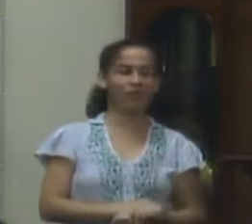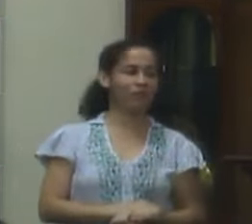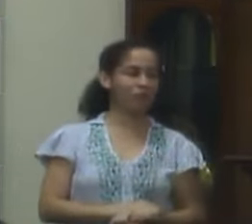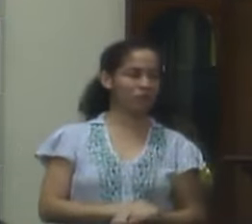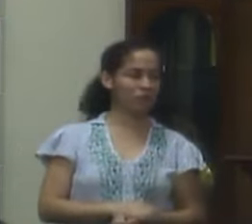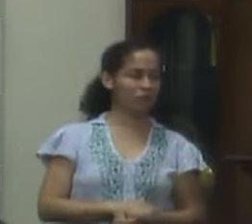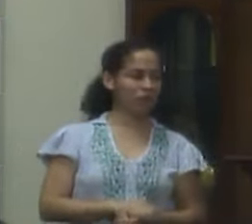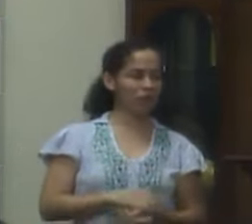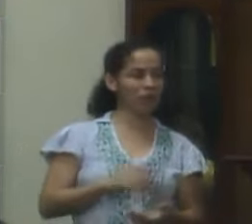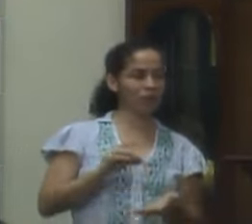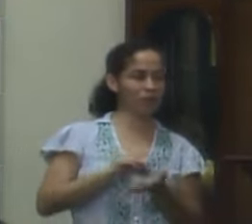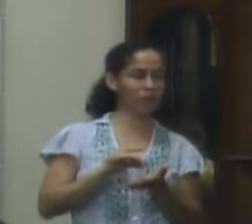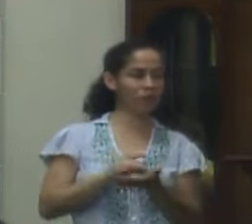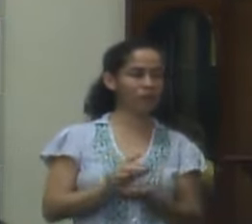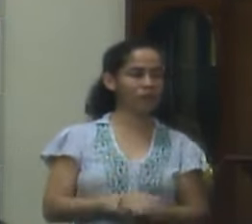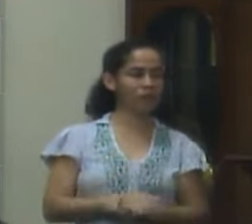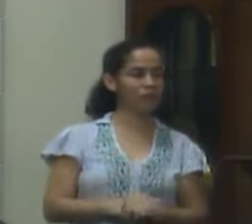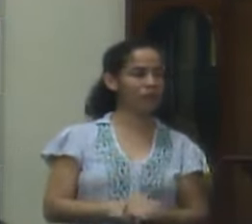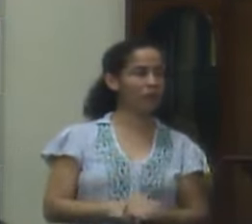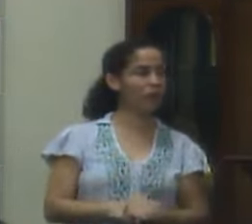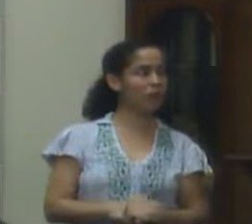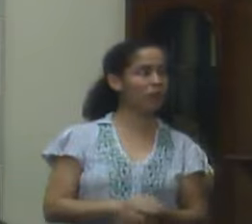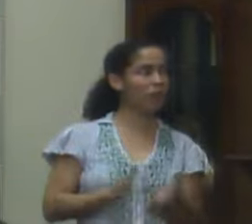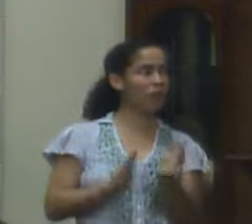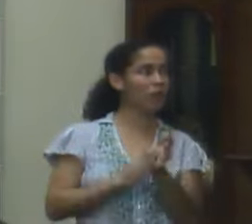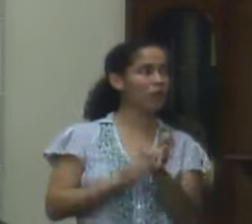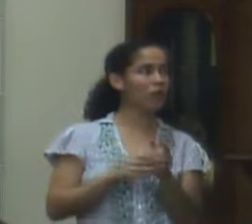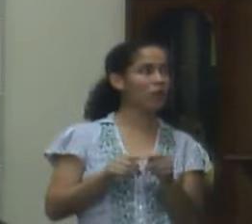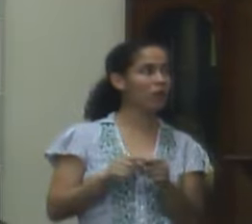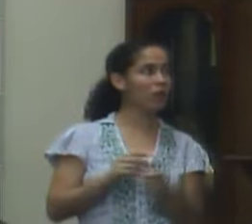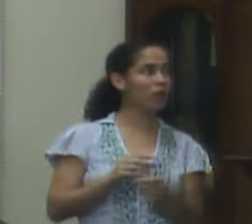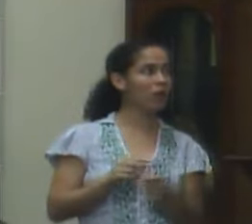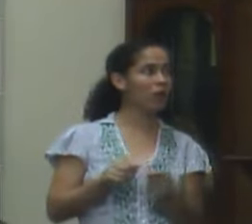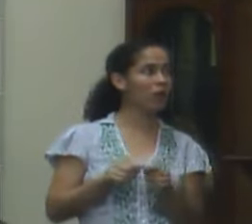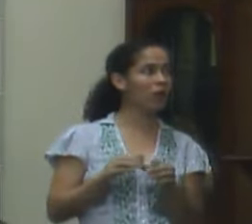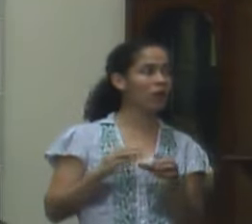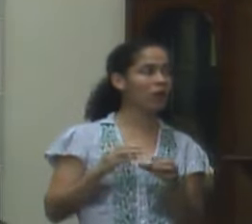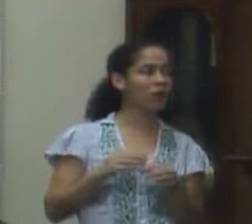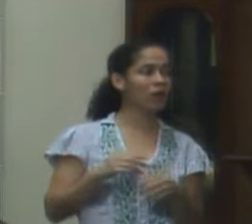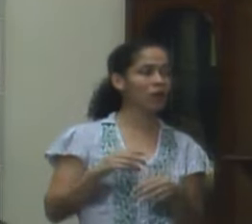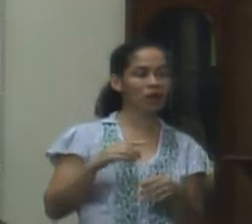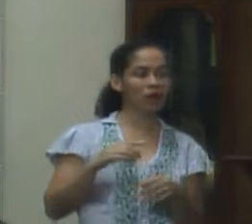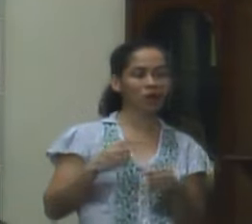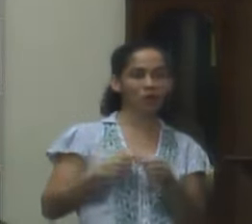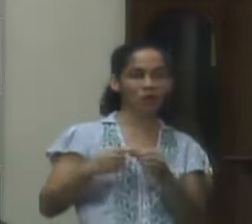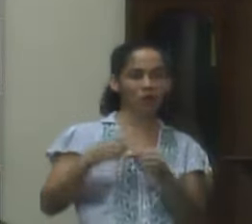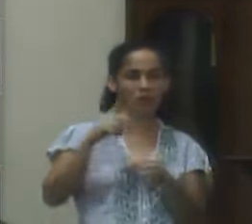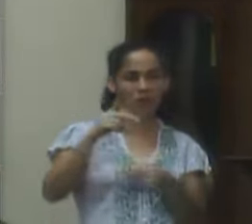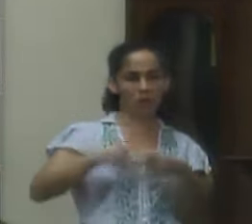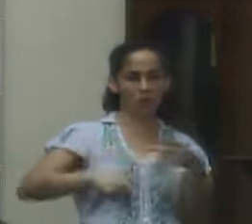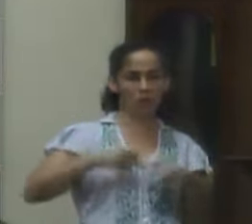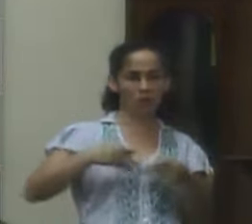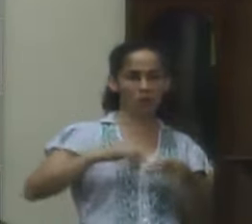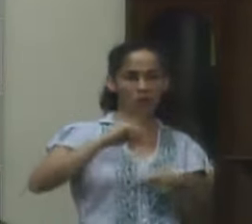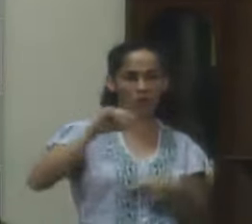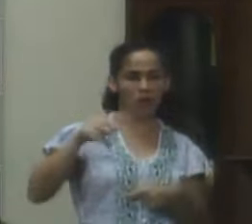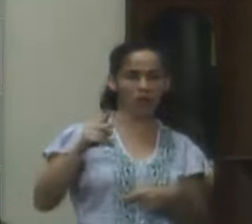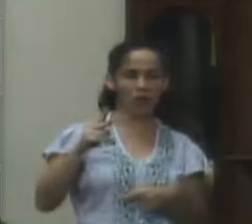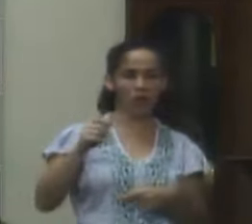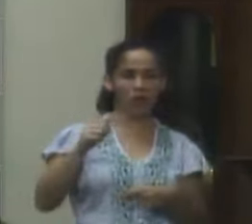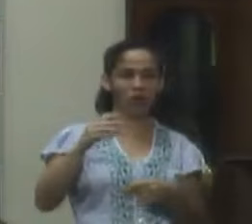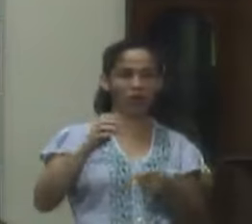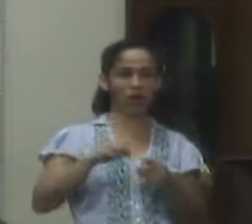virando realidade e parabenizar também essa comunidade de Barão de Paraná que realizou lá na semana